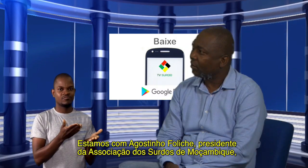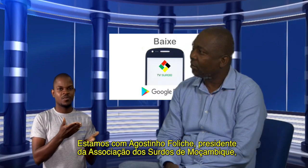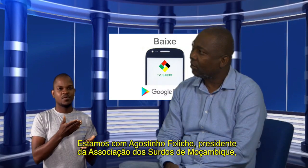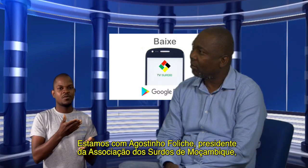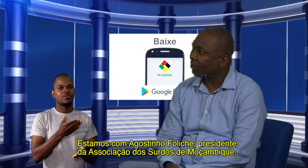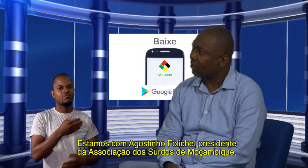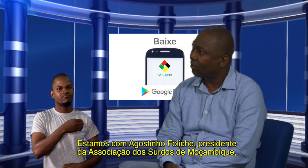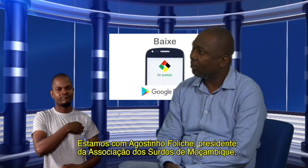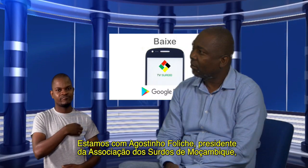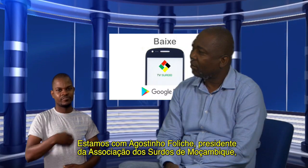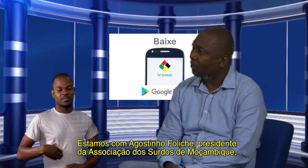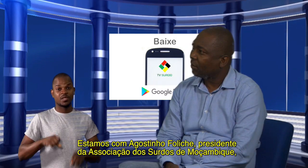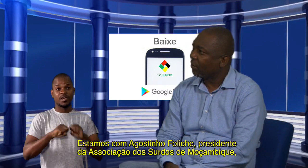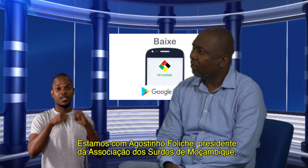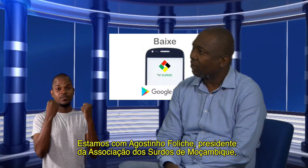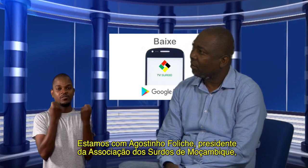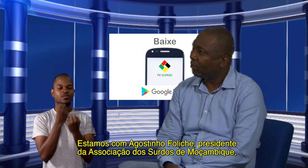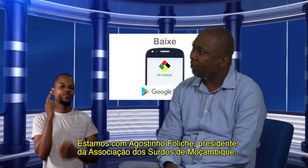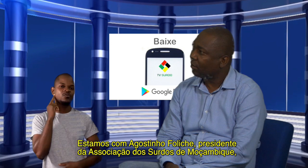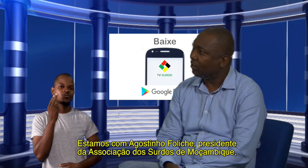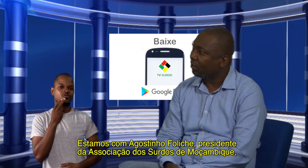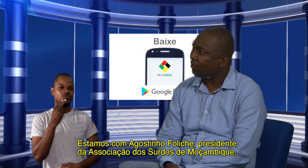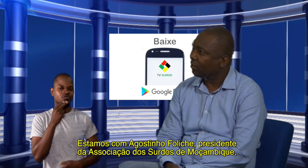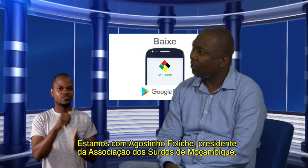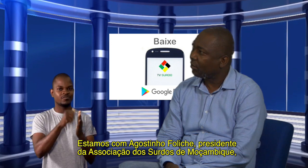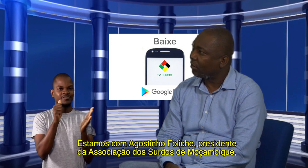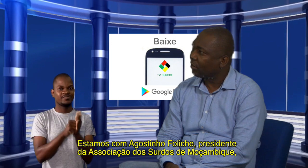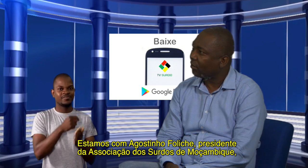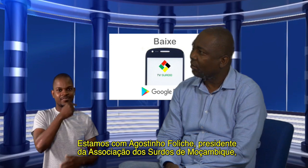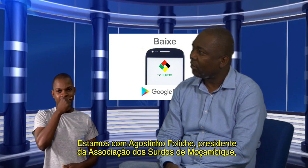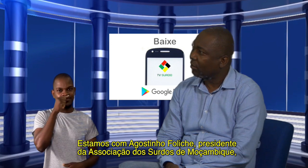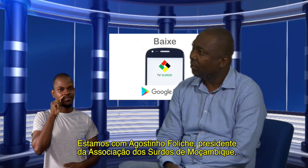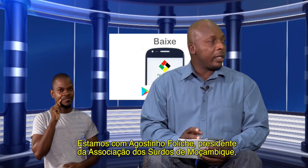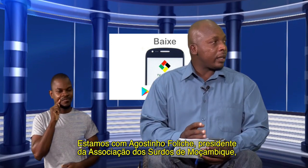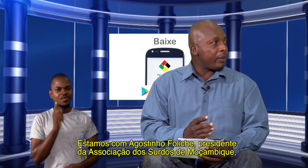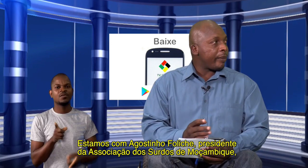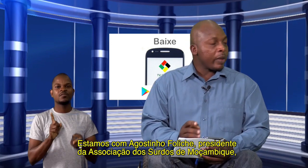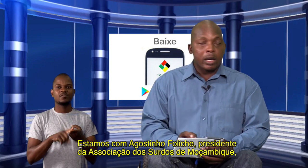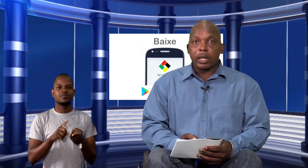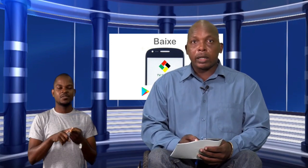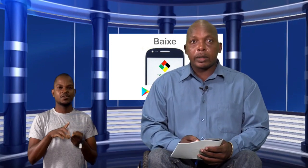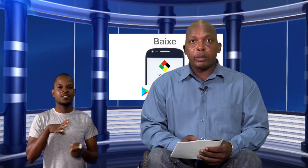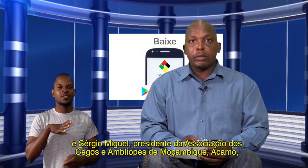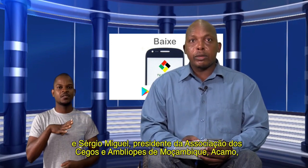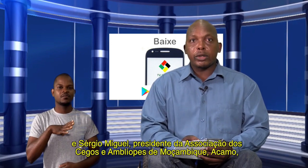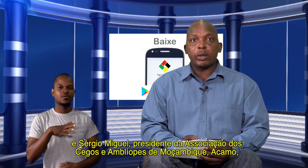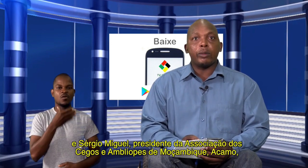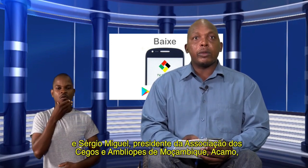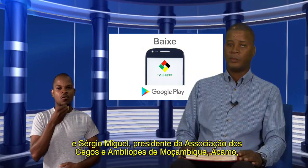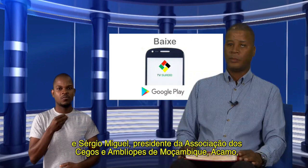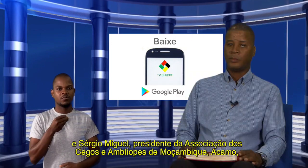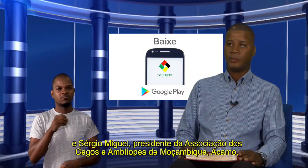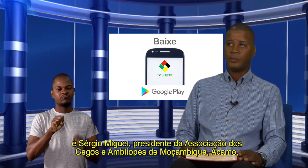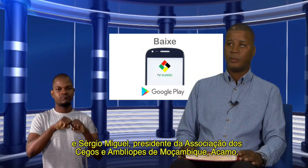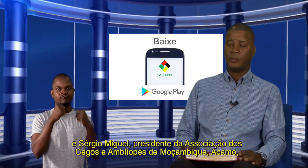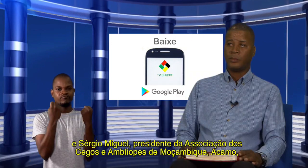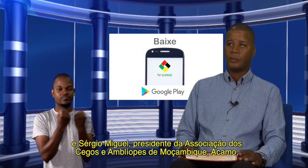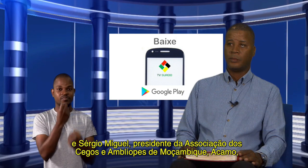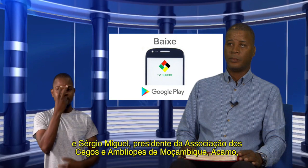Fuliz, presidente da Associação dos Surdos de Moçambique e também temos o Sérgio Miguel,